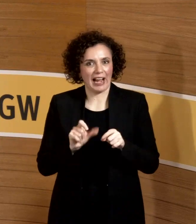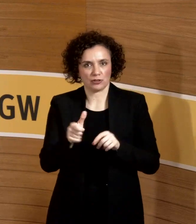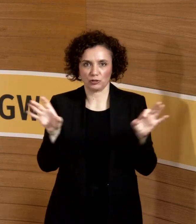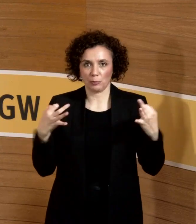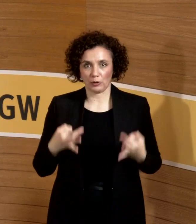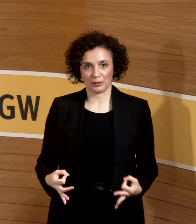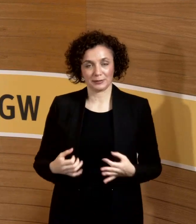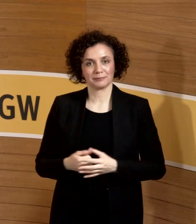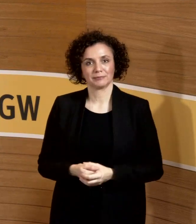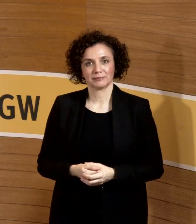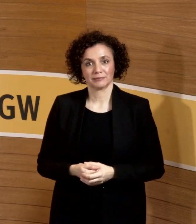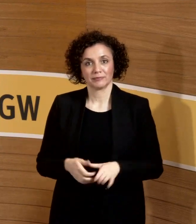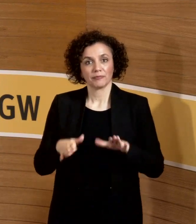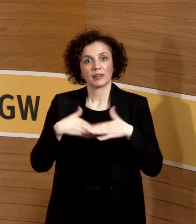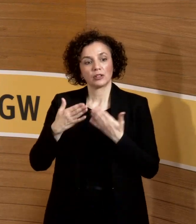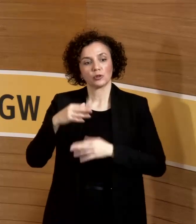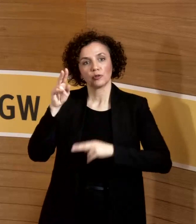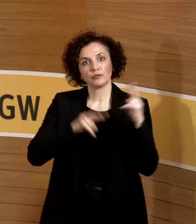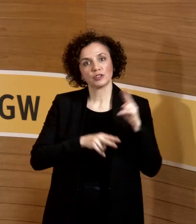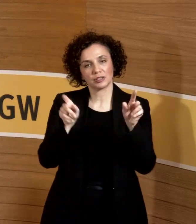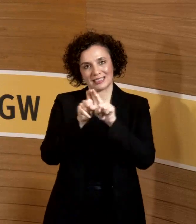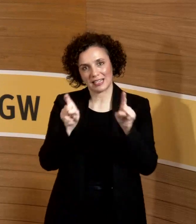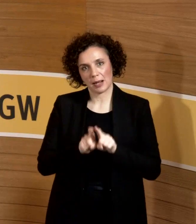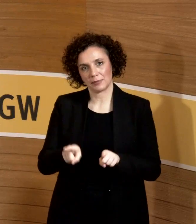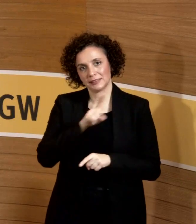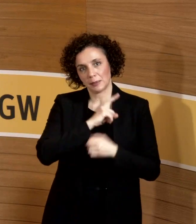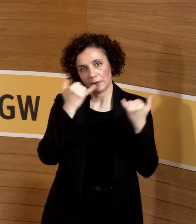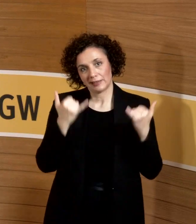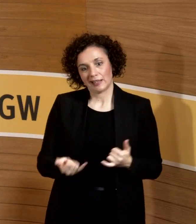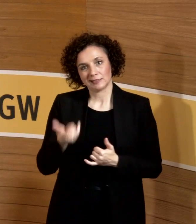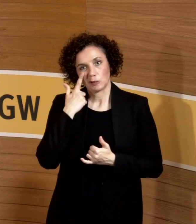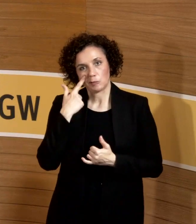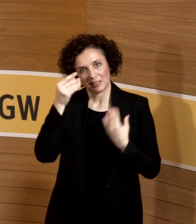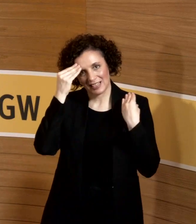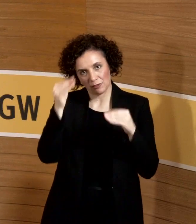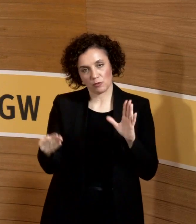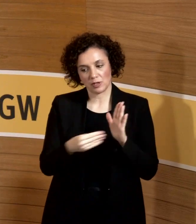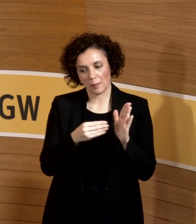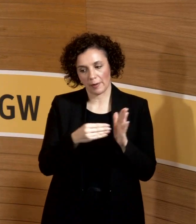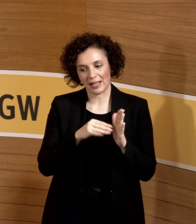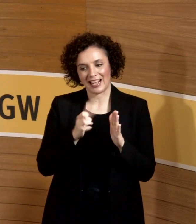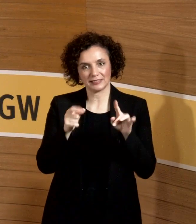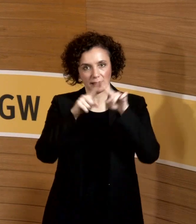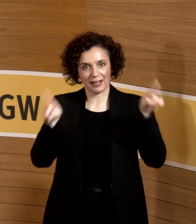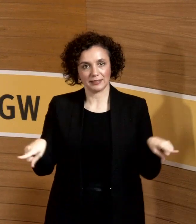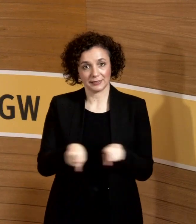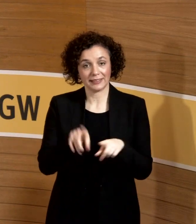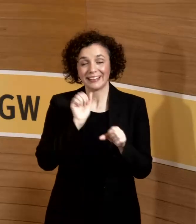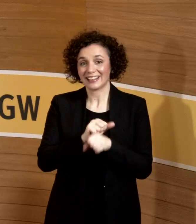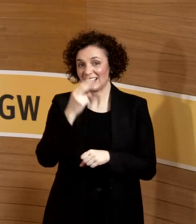sozusagen meine Informationen zu den einzelnen Themen auch eingebaut. Unser erster Kasten ist, was ist insgesamt zu berücksichtigen?